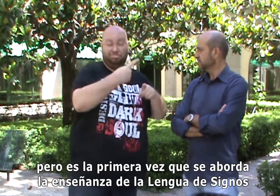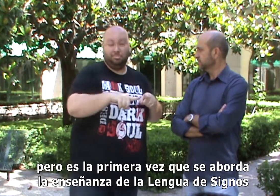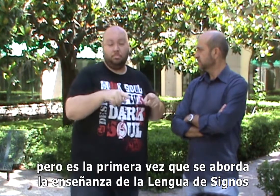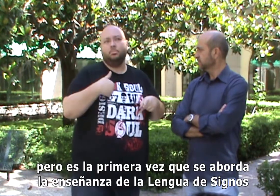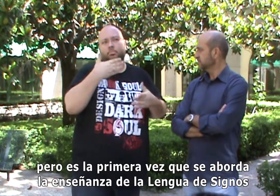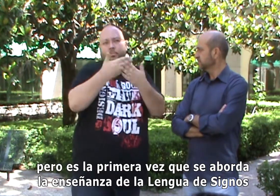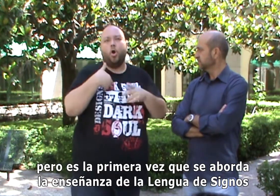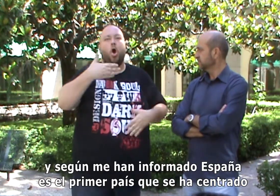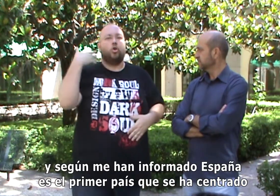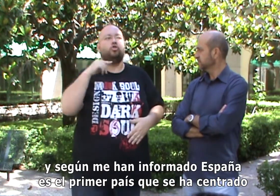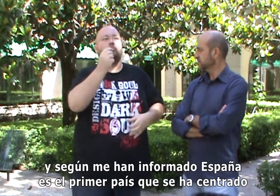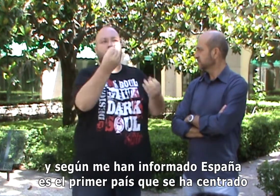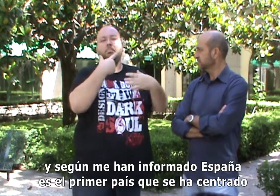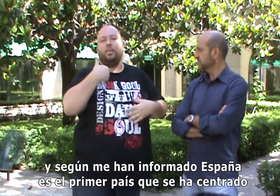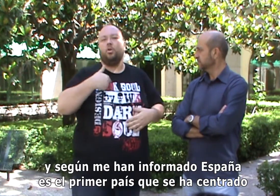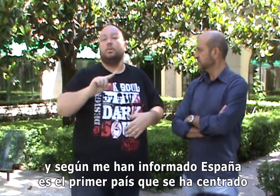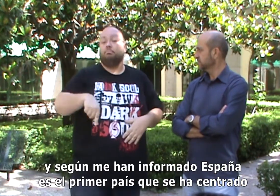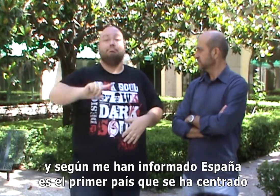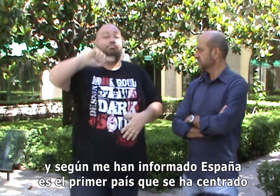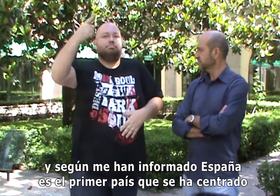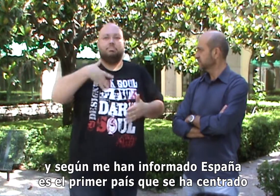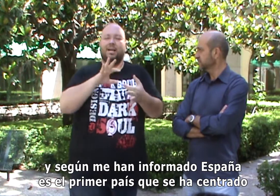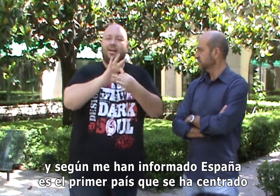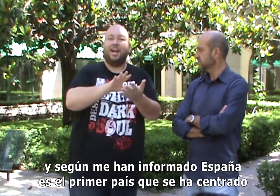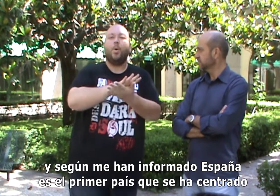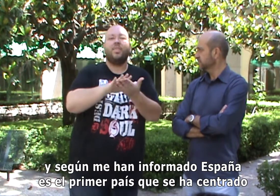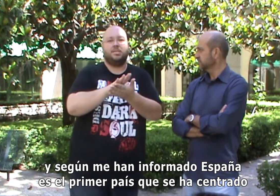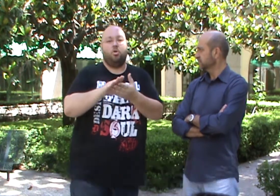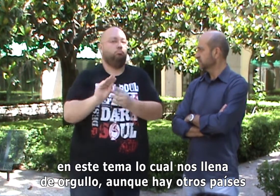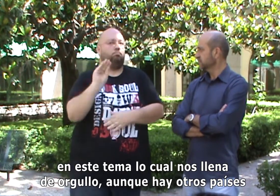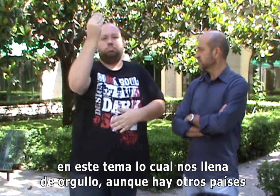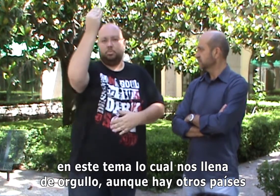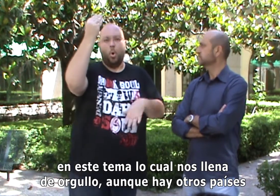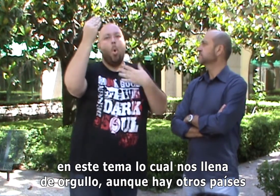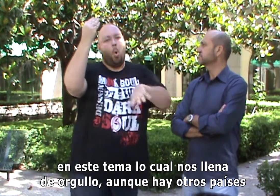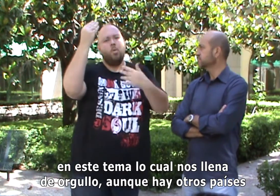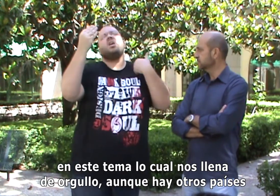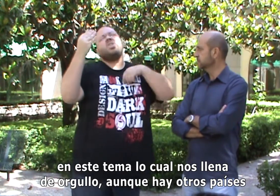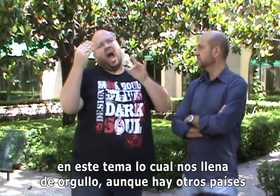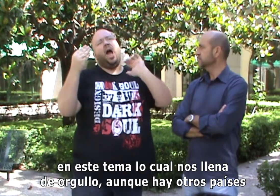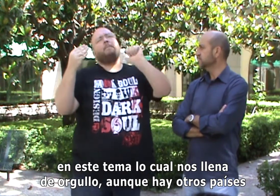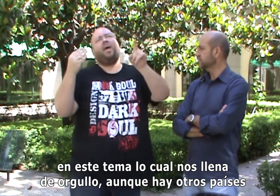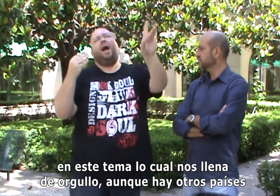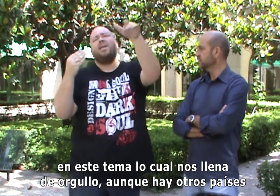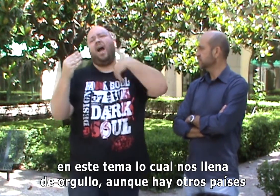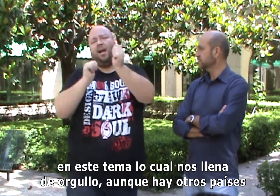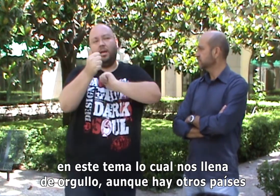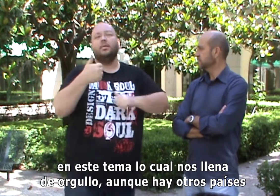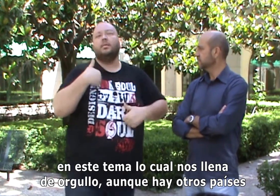de la lengua de signos. Y según me han informado, España es el primer país que se ha centrado en este tema, lo cual nos llena de orgullo. Aunque hay otros